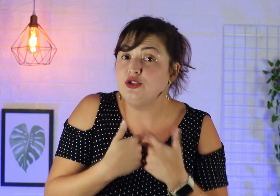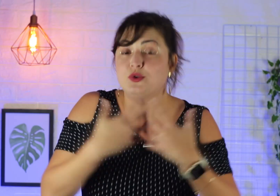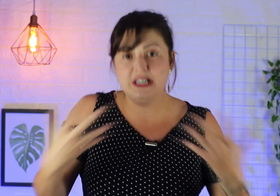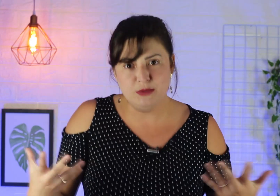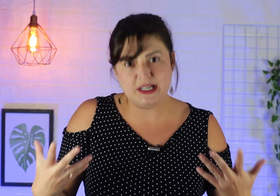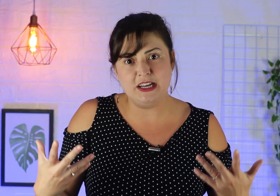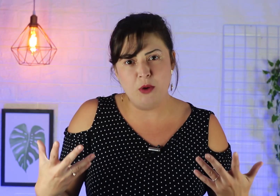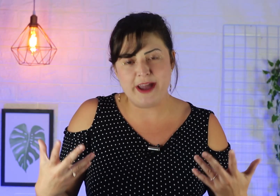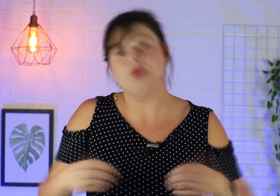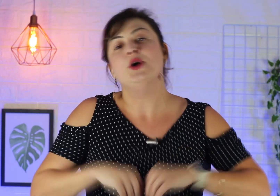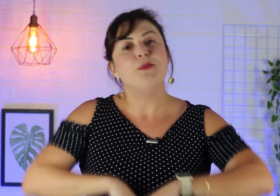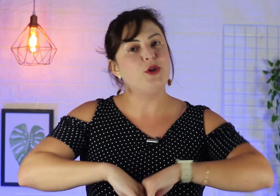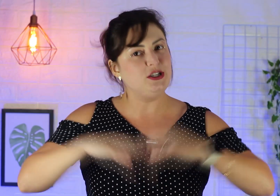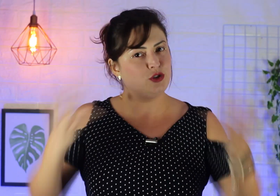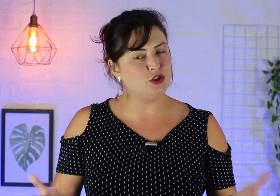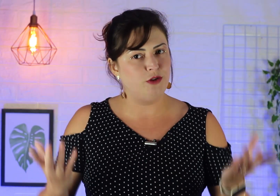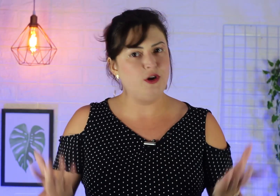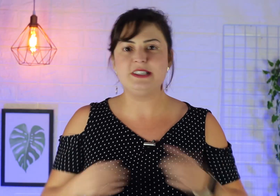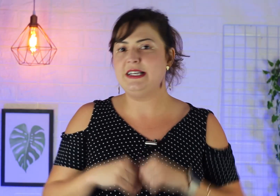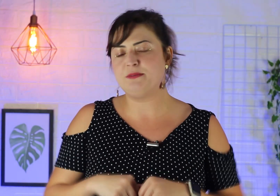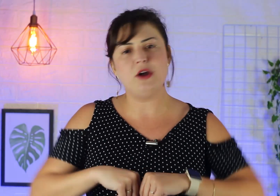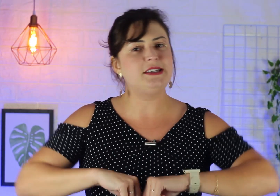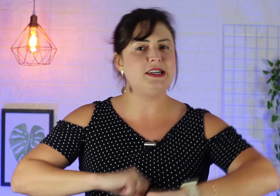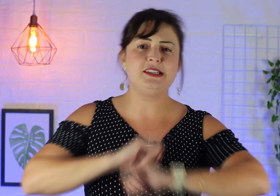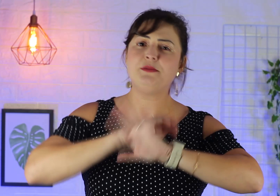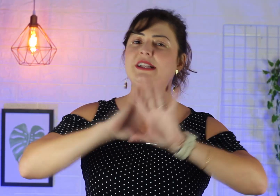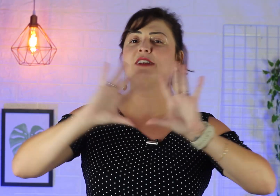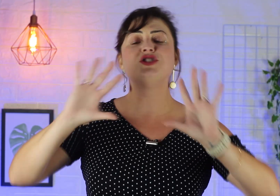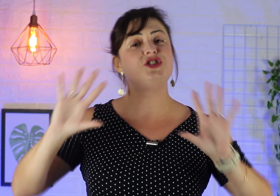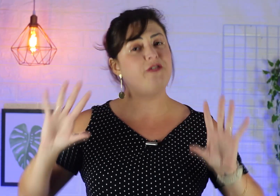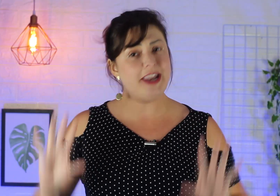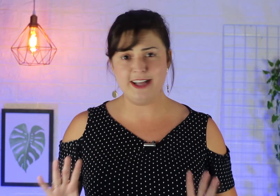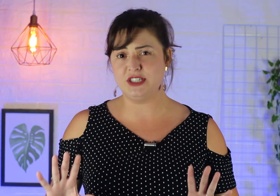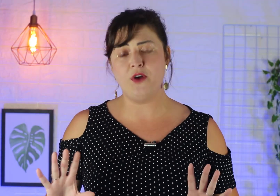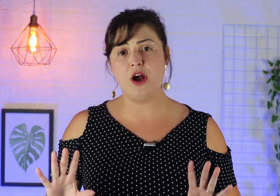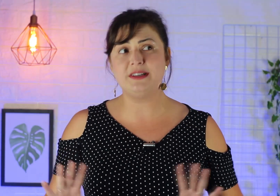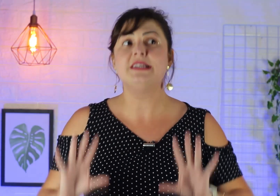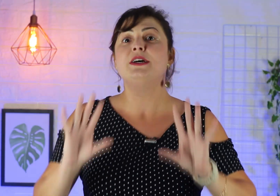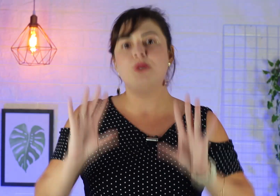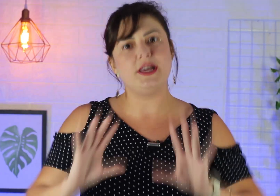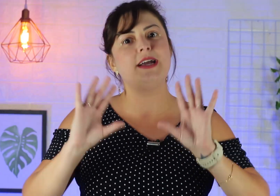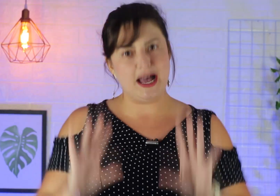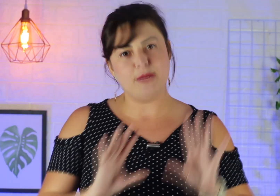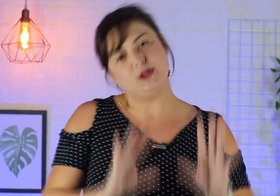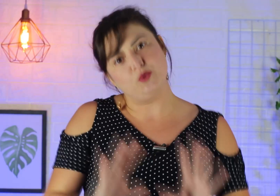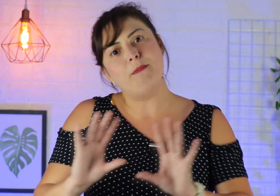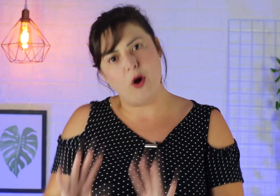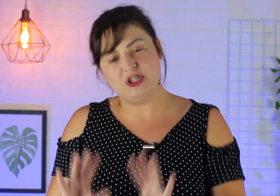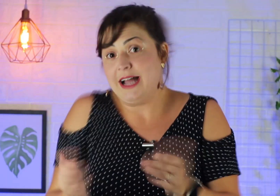julgamos naquele momento. Por isso que os louvores, eles podem ser interpretados de diferentes formas, porque cada pessoa pode, cada